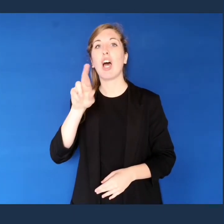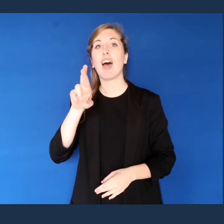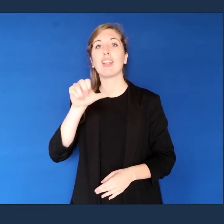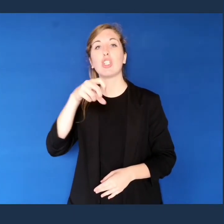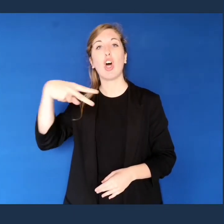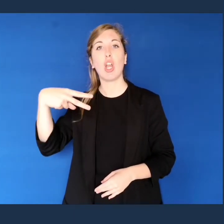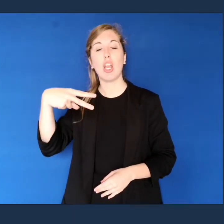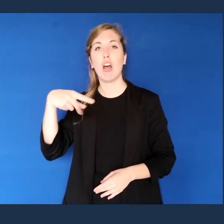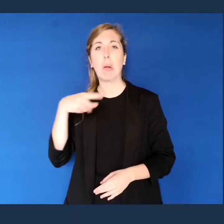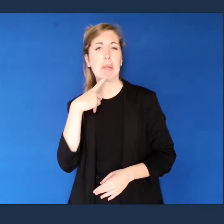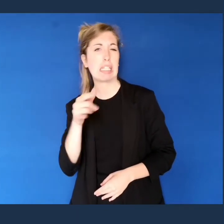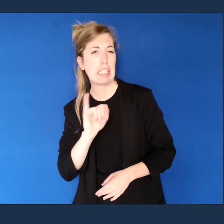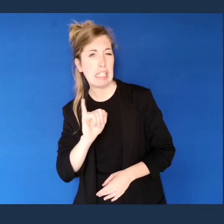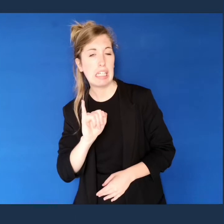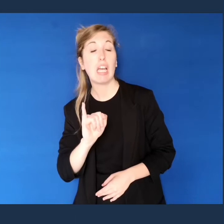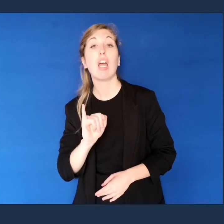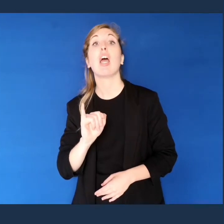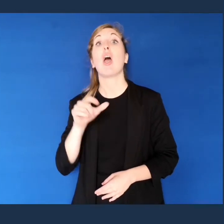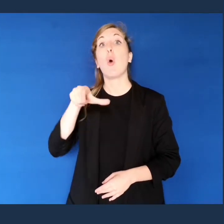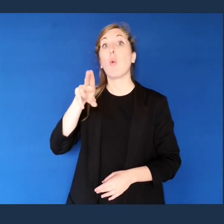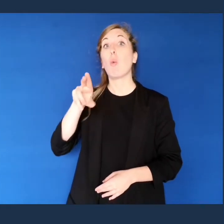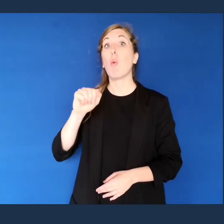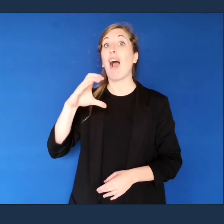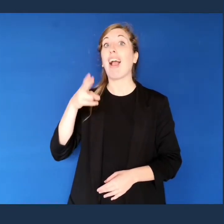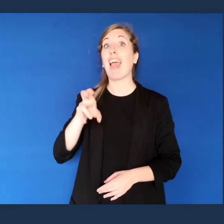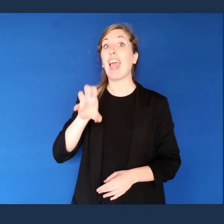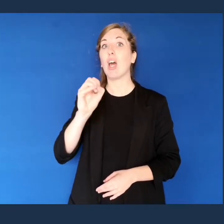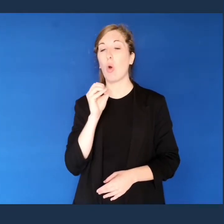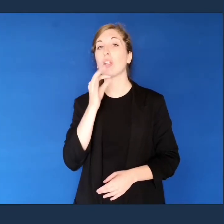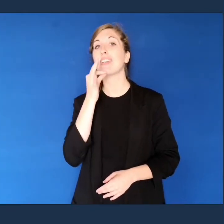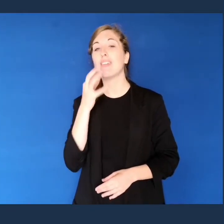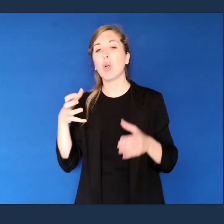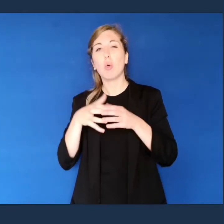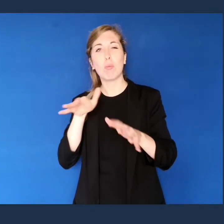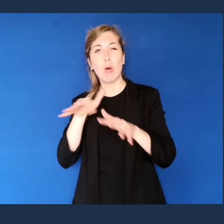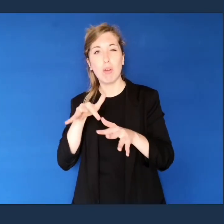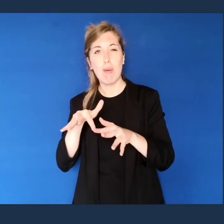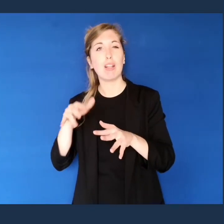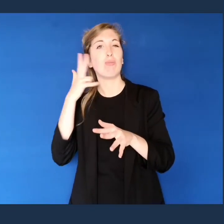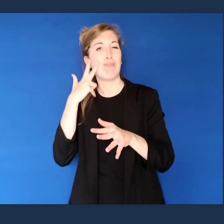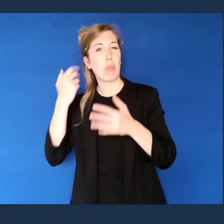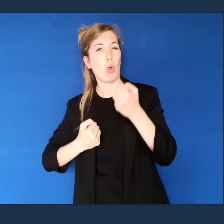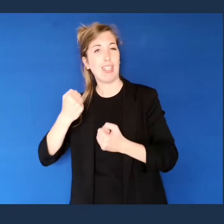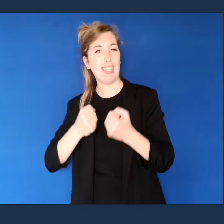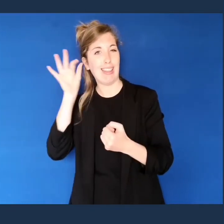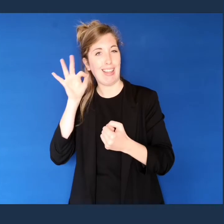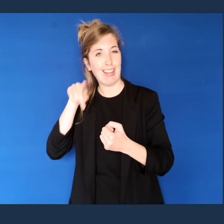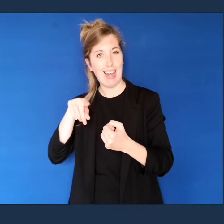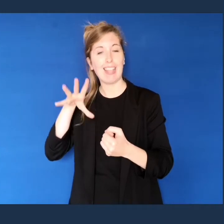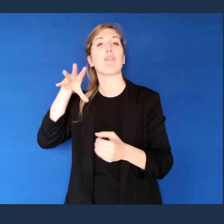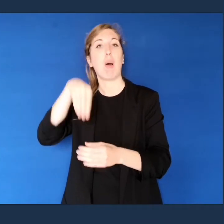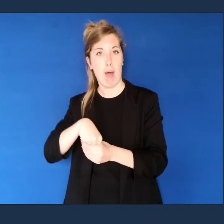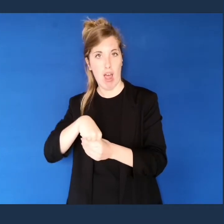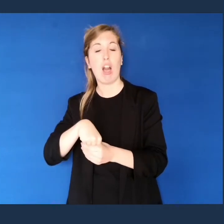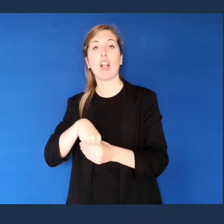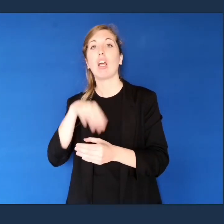Richardson era un quacchero, ovvero un seguace del movimento religioso protestante inglese che si dichiarava contro ogni